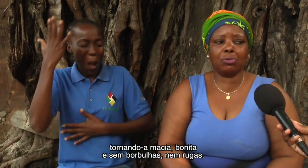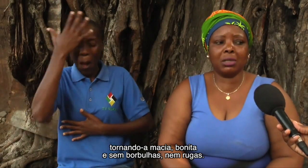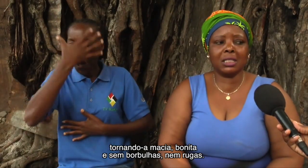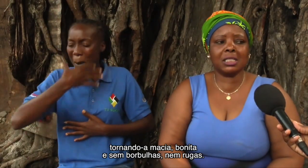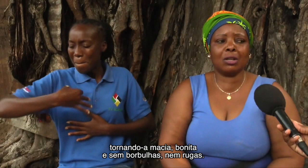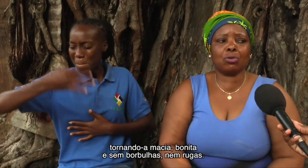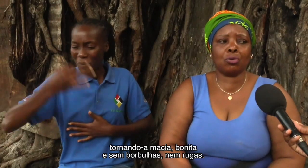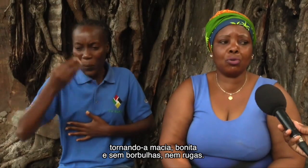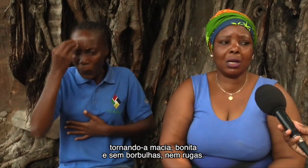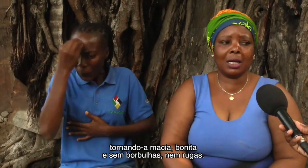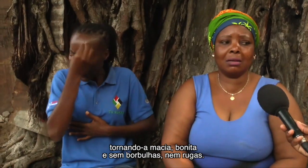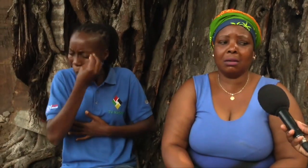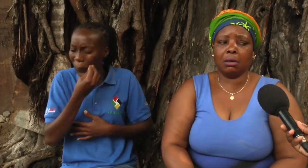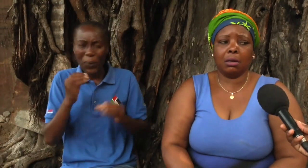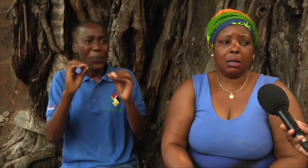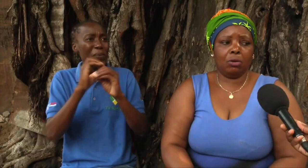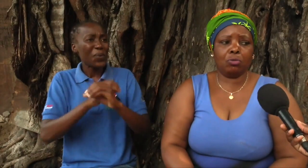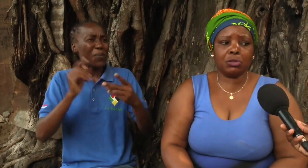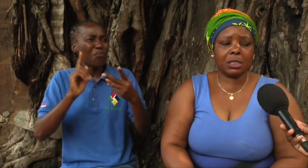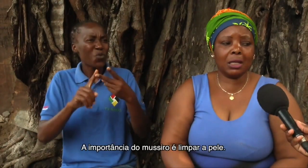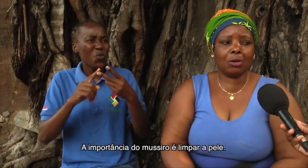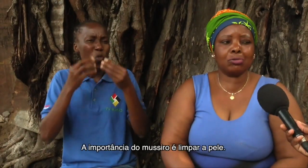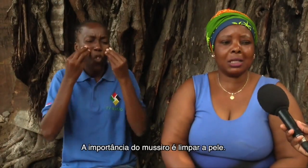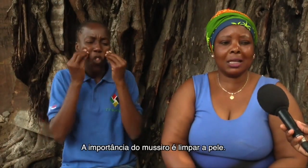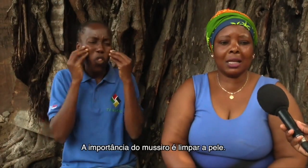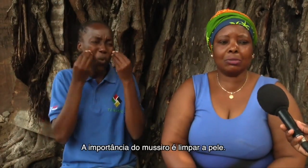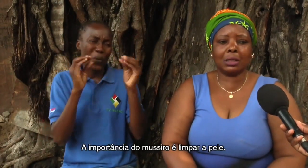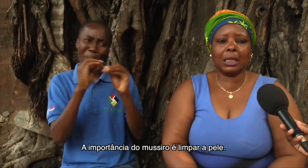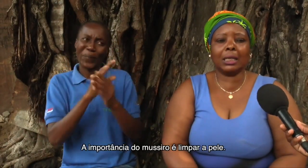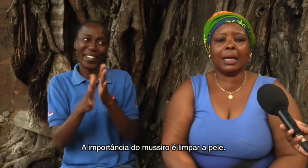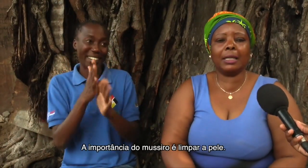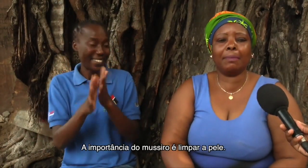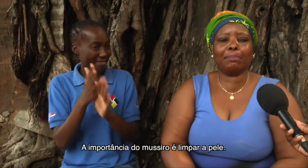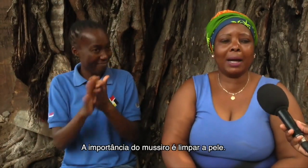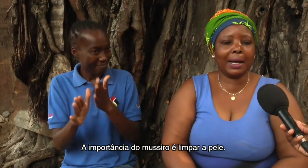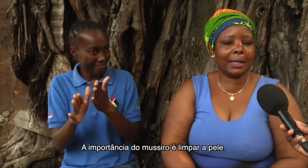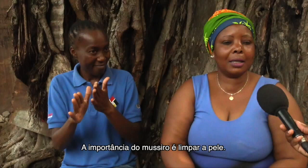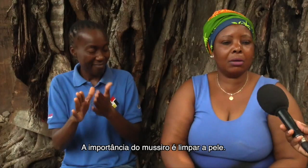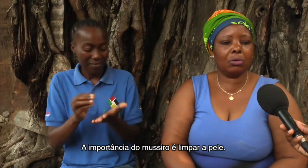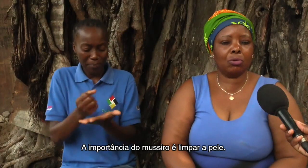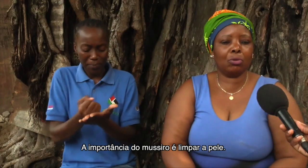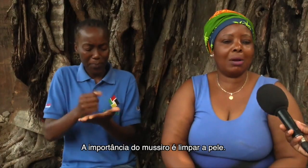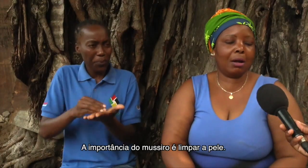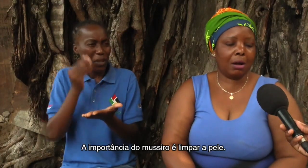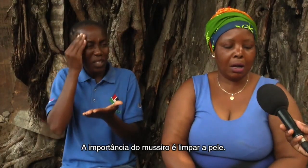borbulha e sem ruga. O Muciro, o segredo dele é limpar